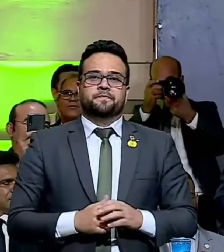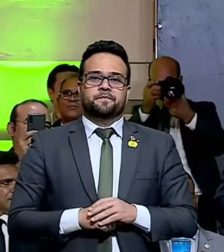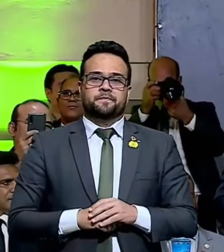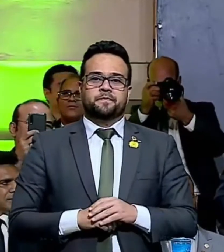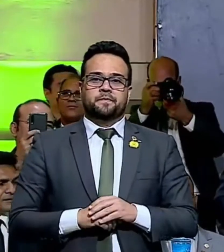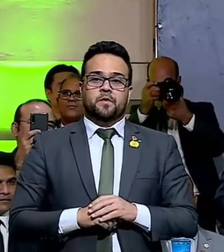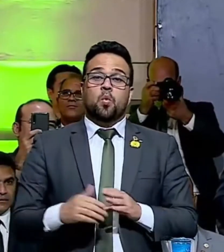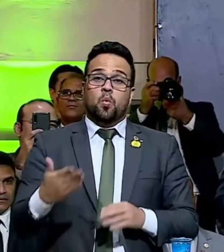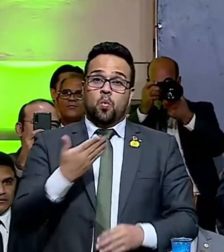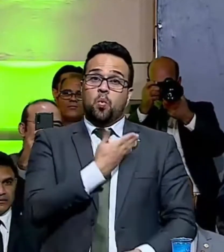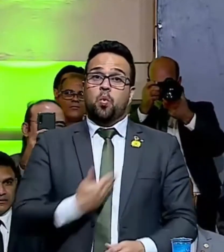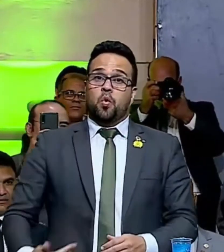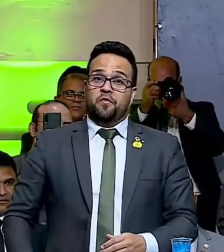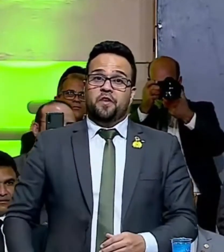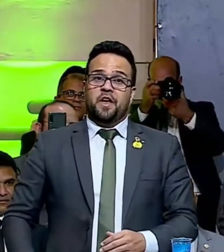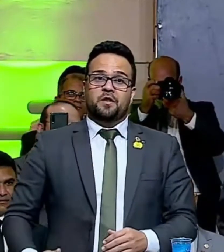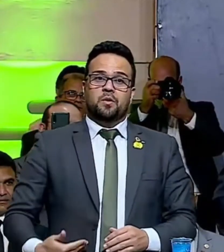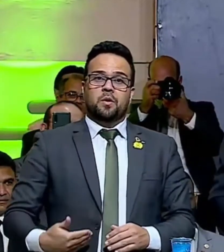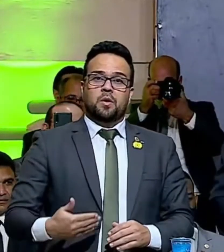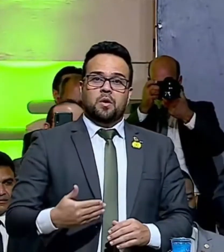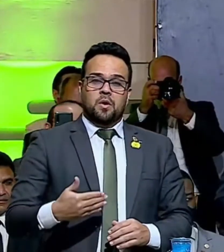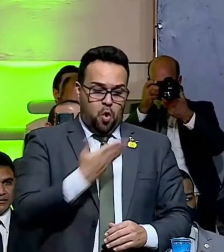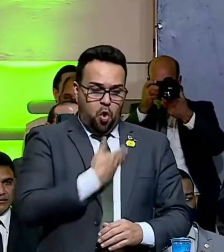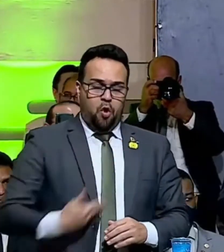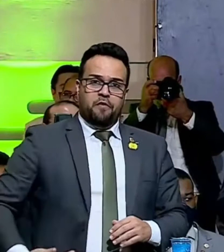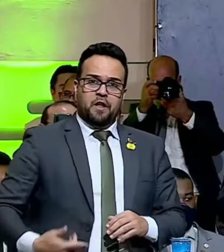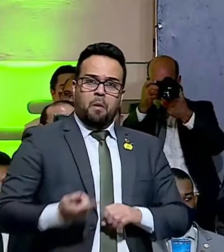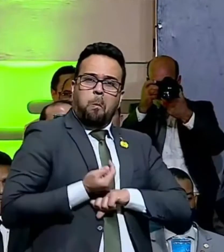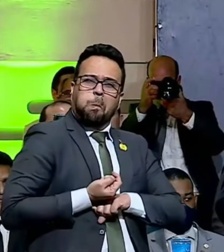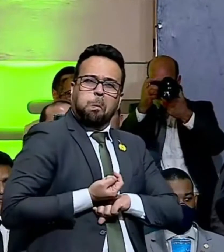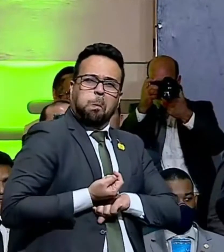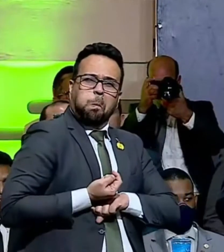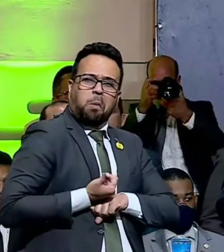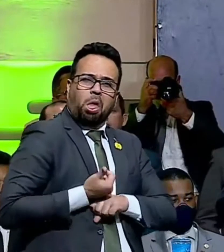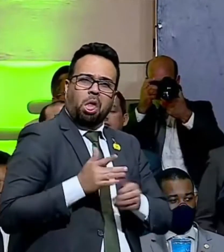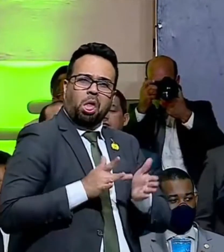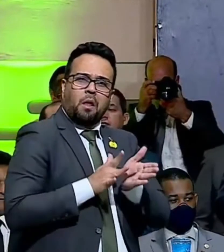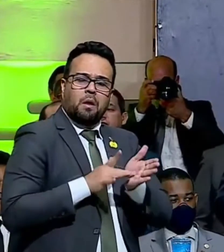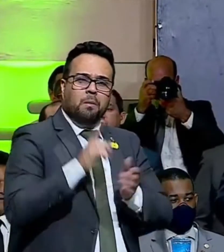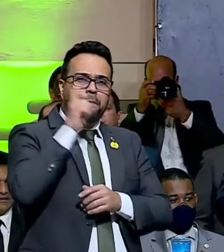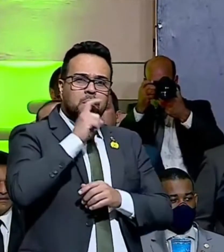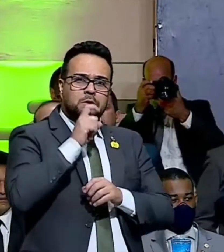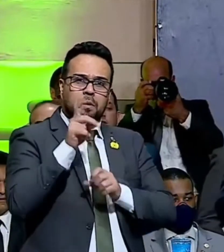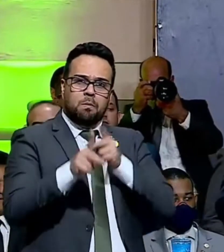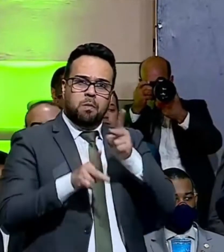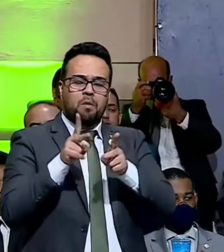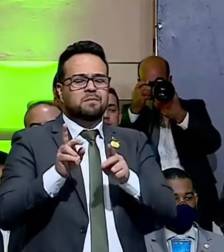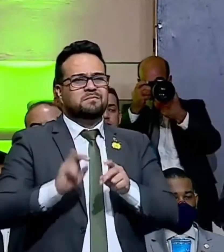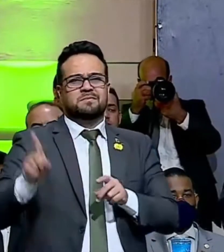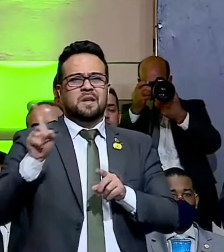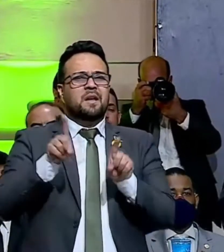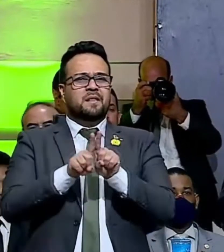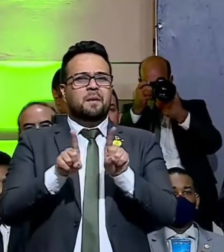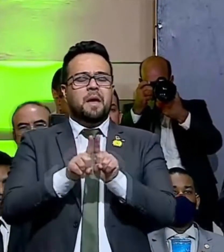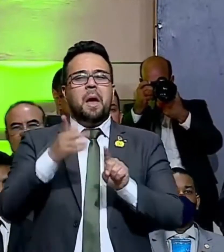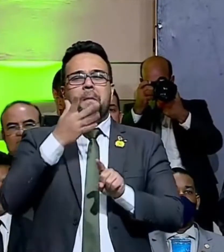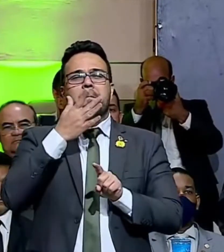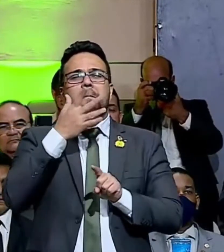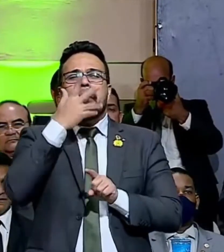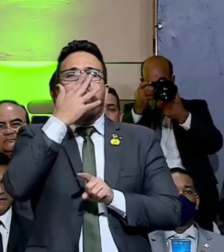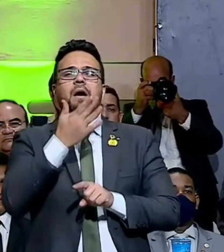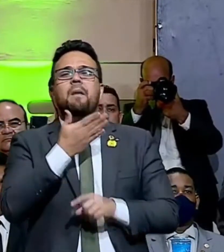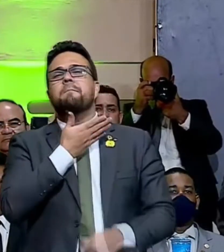Um governo que não engana o seu povo, que não procura usar palavras